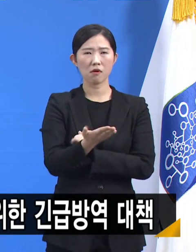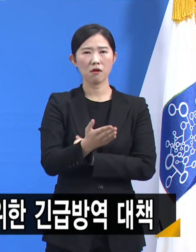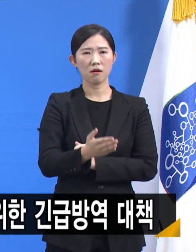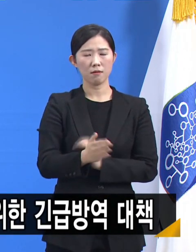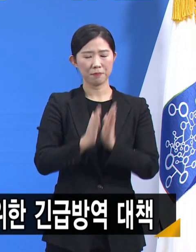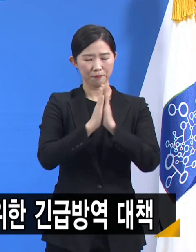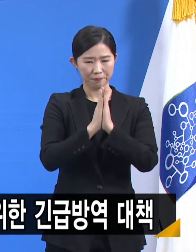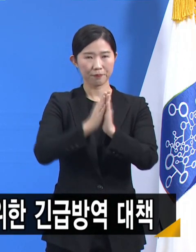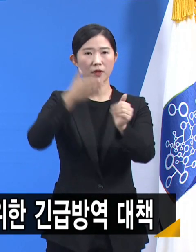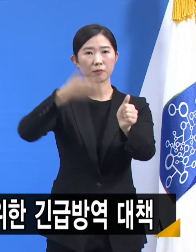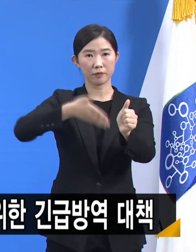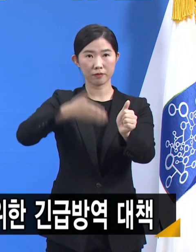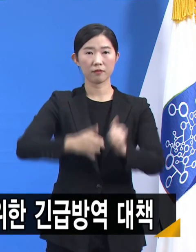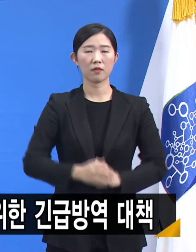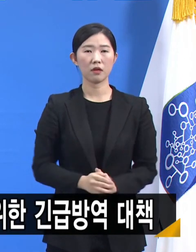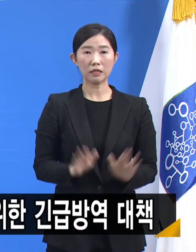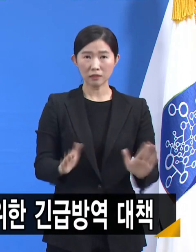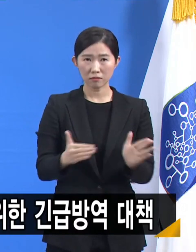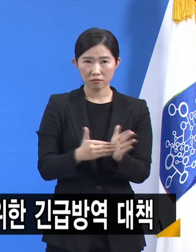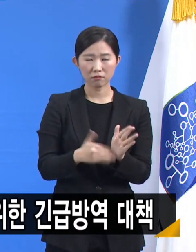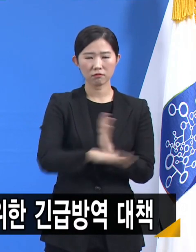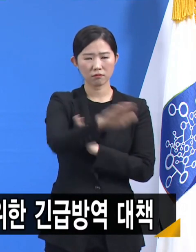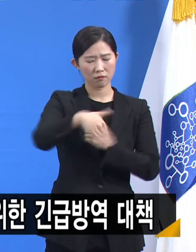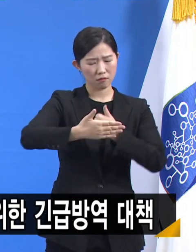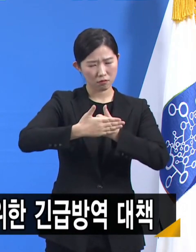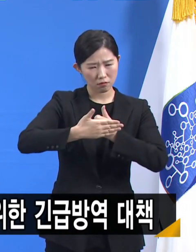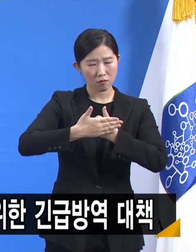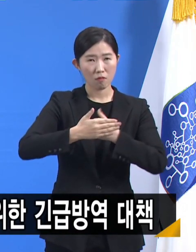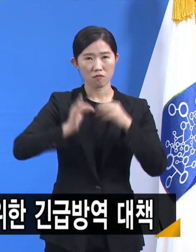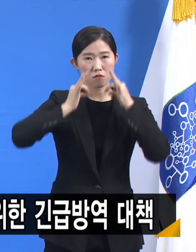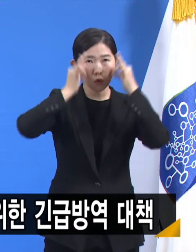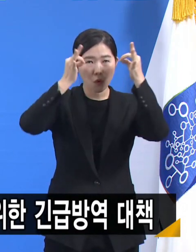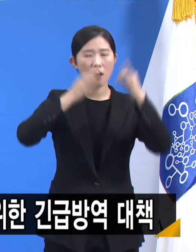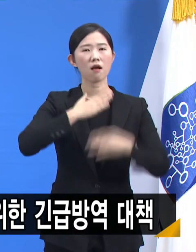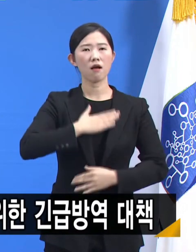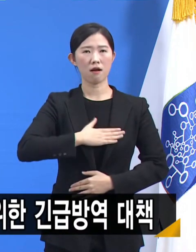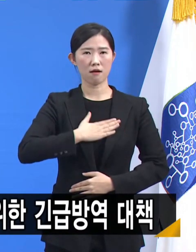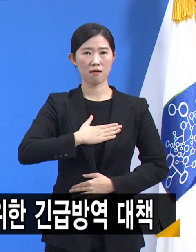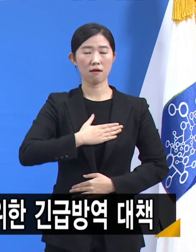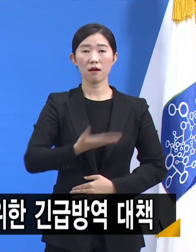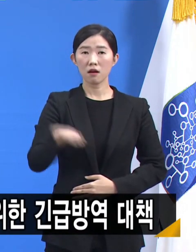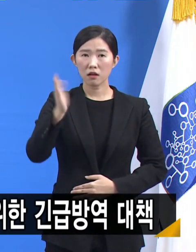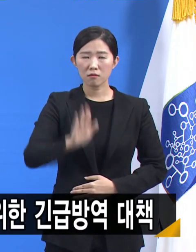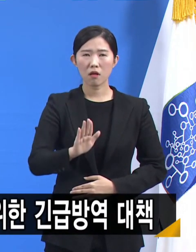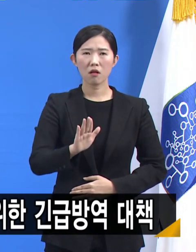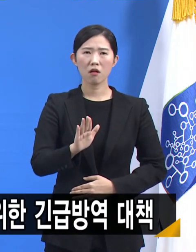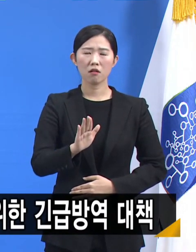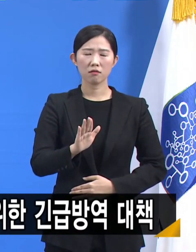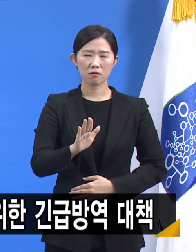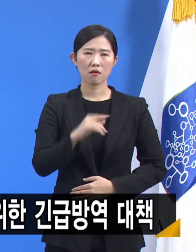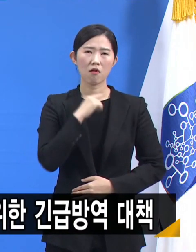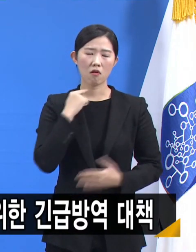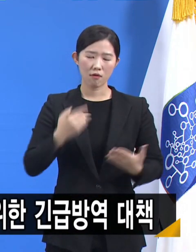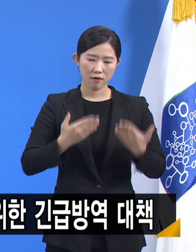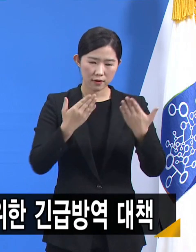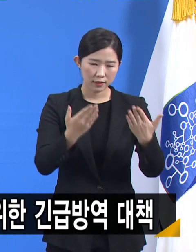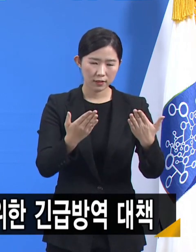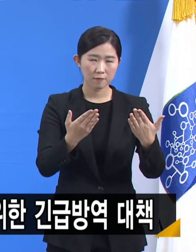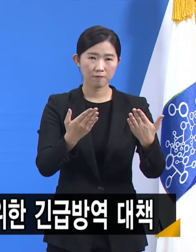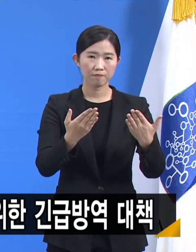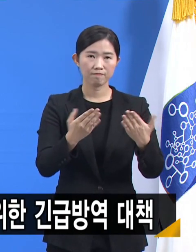지금까지도 최선을 다해 주셨던 것을 압니다. 그러나 조금만 더 번신해 주시도록